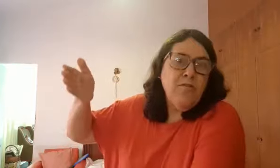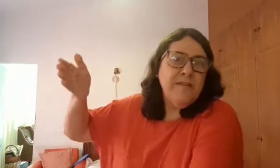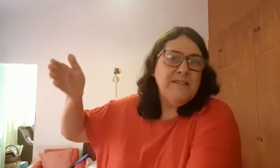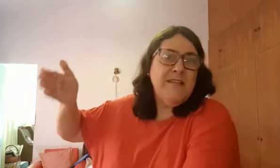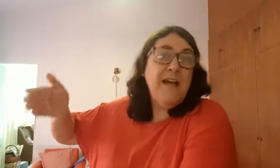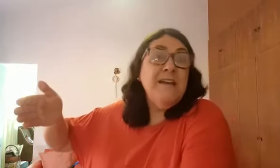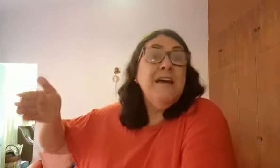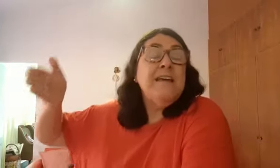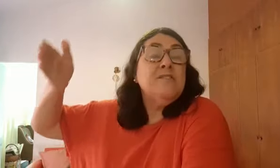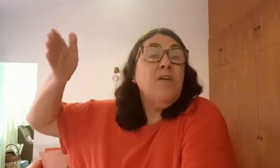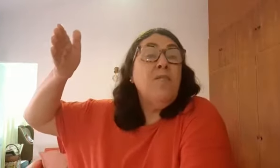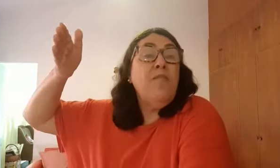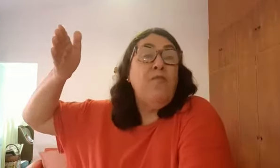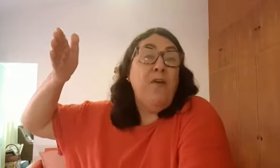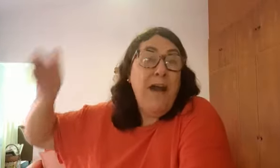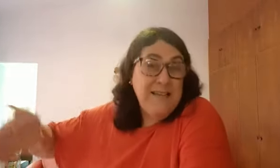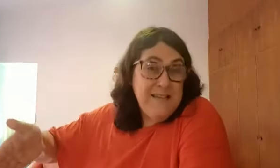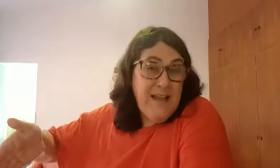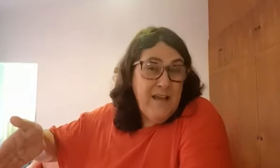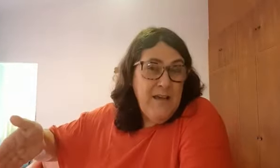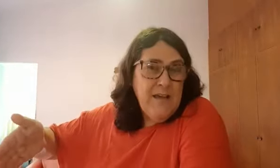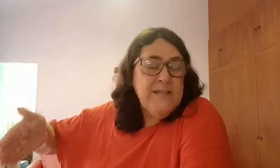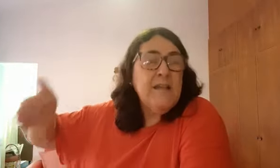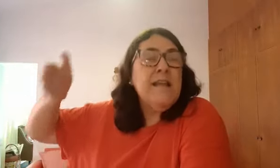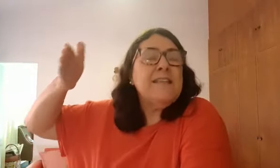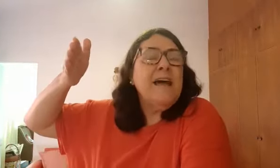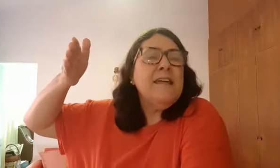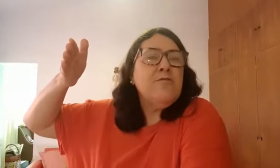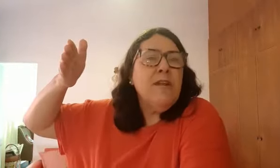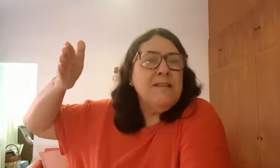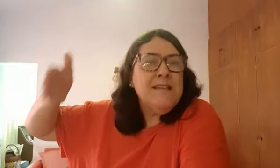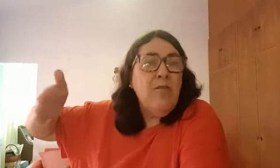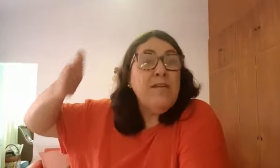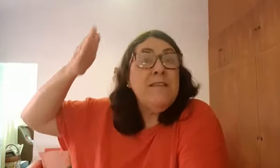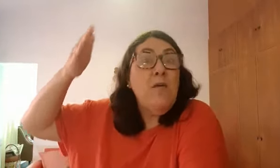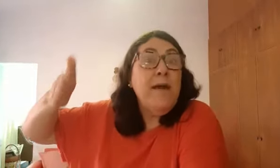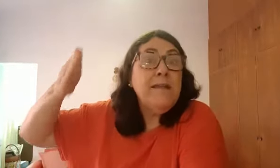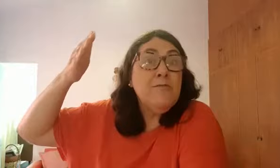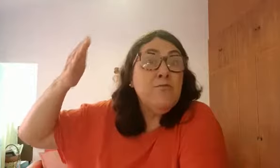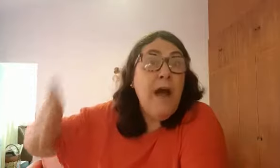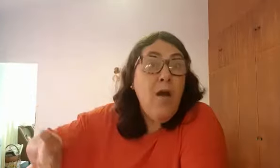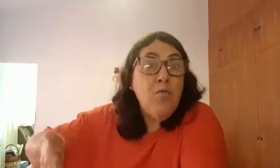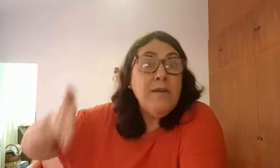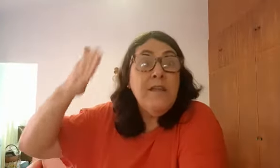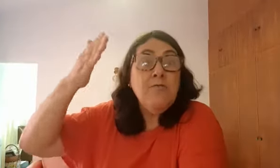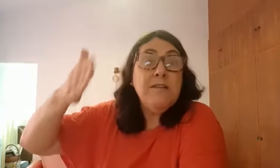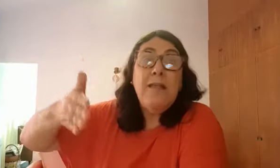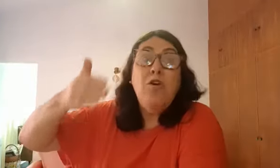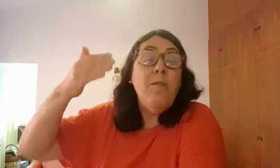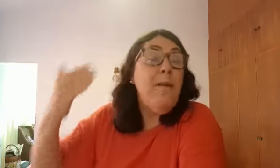universidade. Isso é uma farsa. E você tentar naturalizar o que não é natural, o que não está normal.